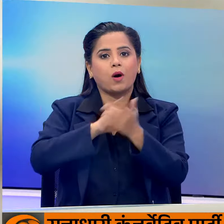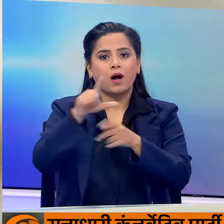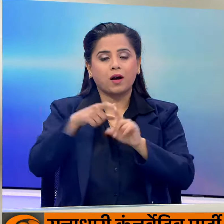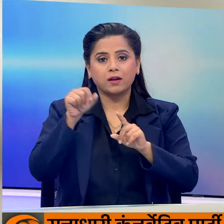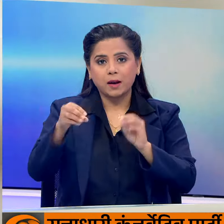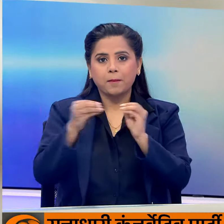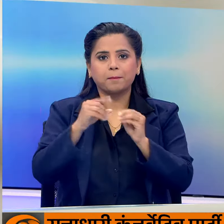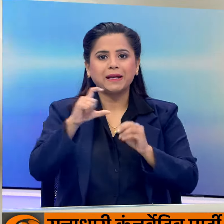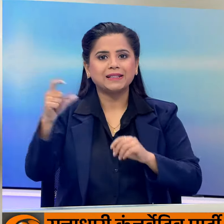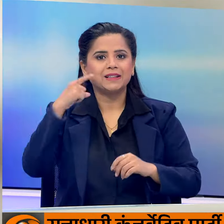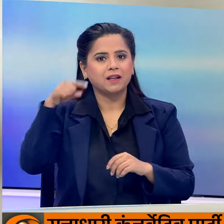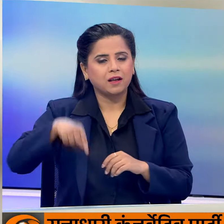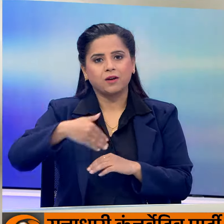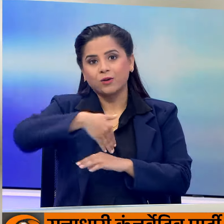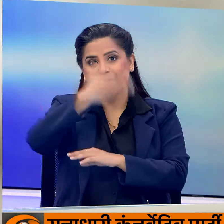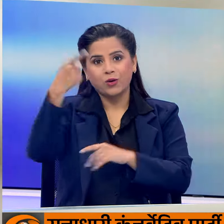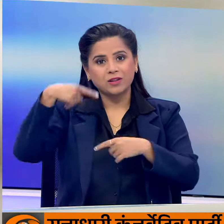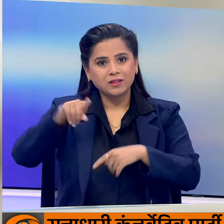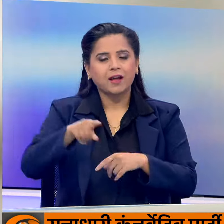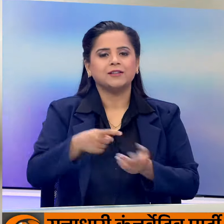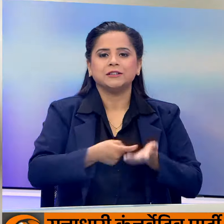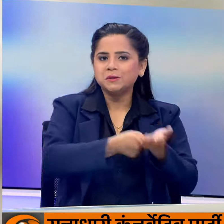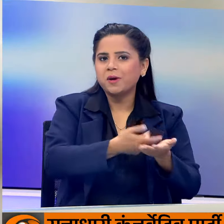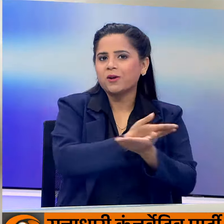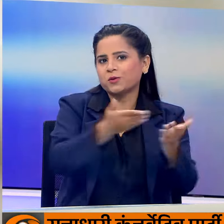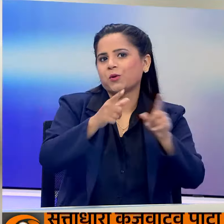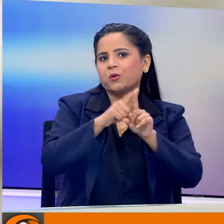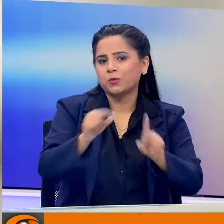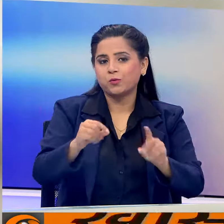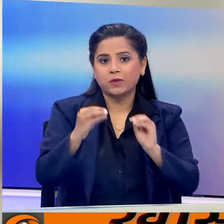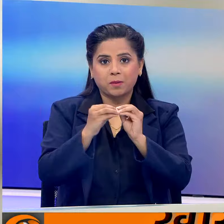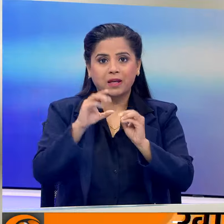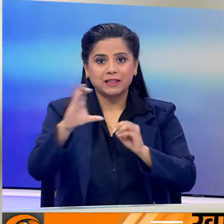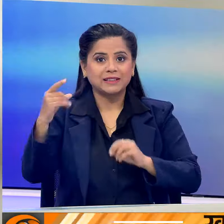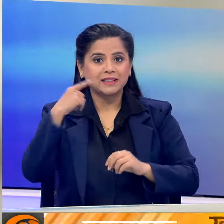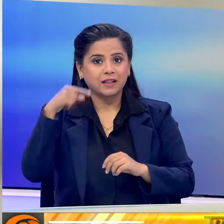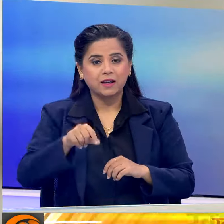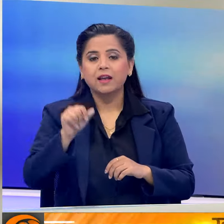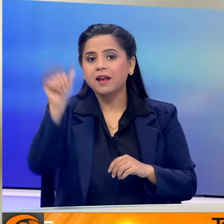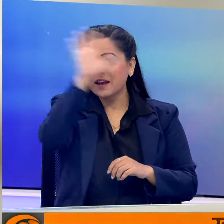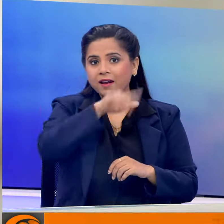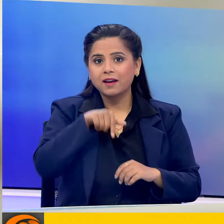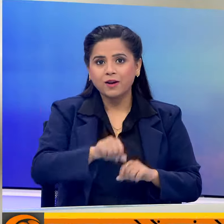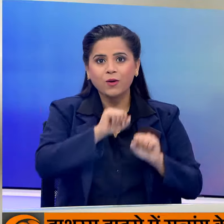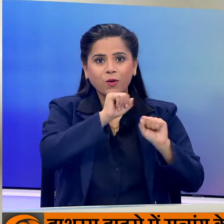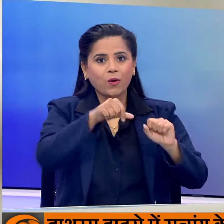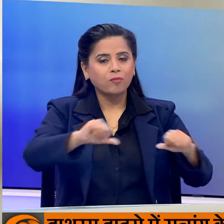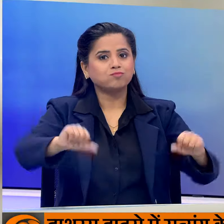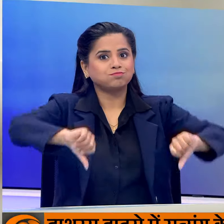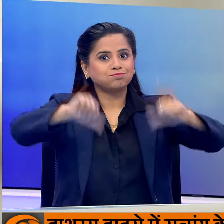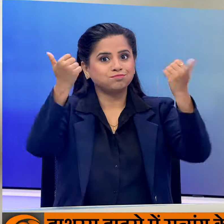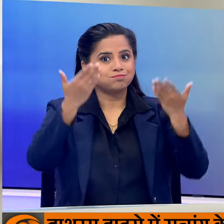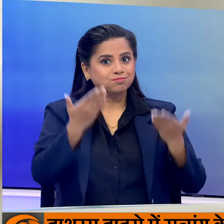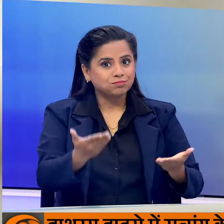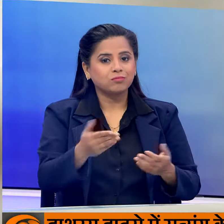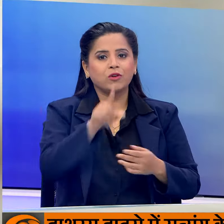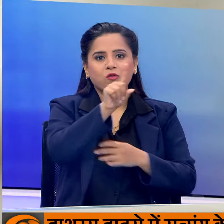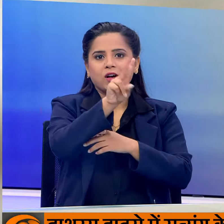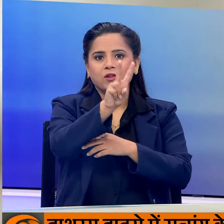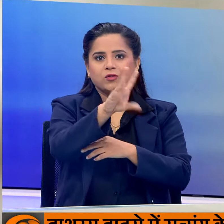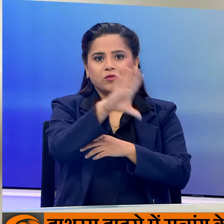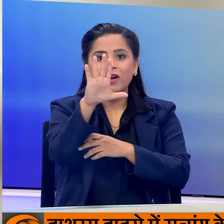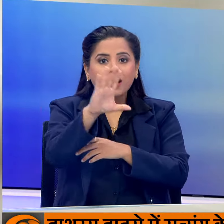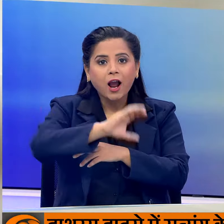सी आई द्वारा खिलाडियों को सम्मानित किया गया बी सी सी आई ने इंडिया को उनकी इस उपलब्धी के लिए 125